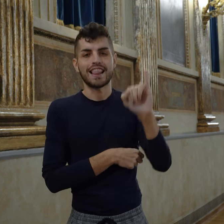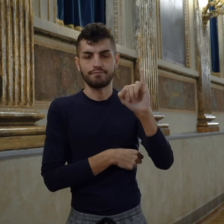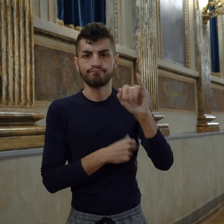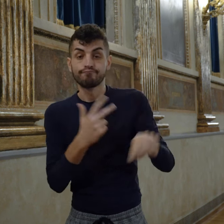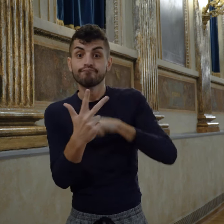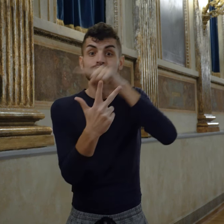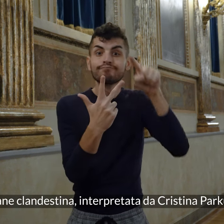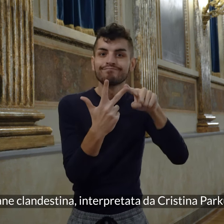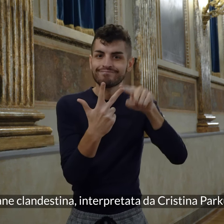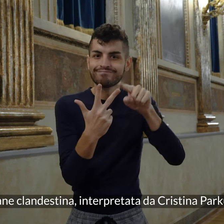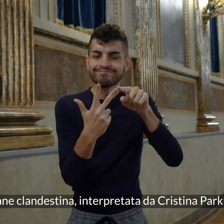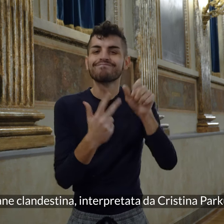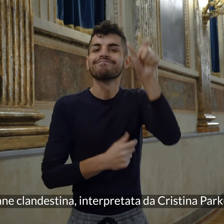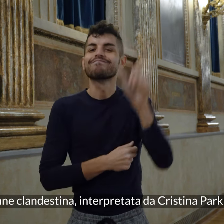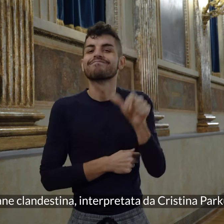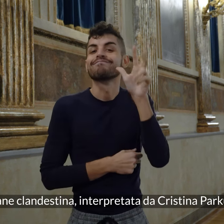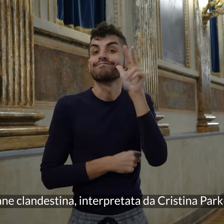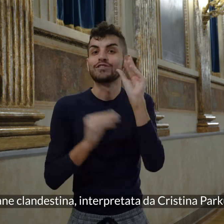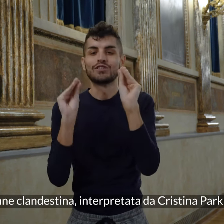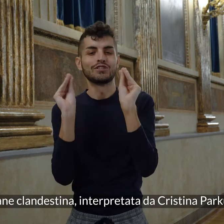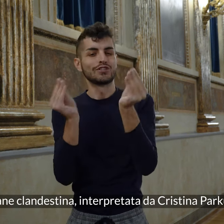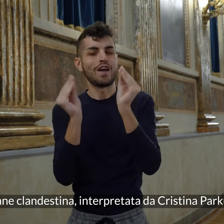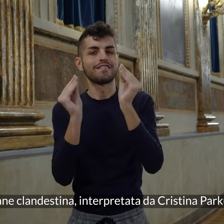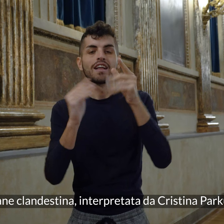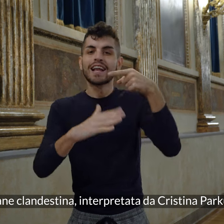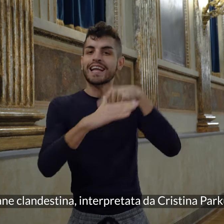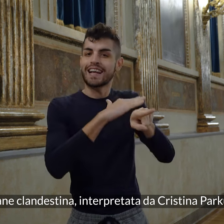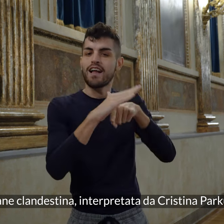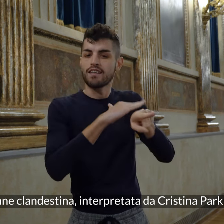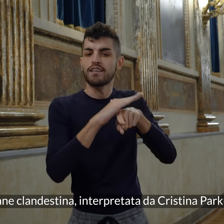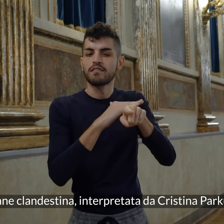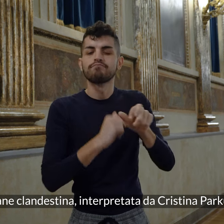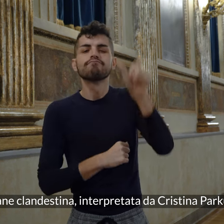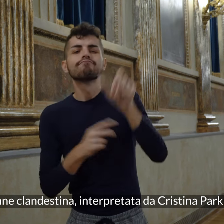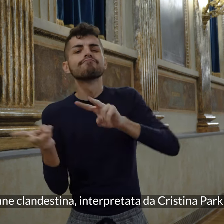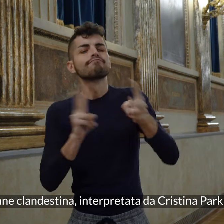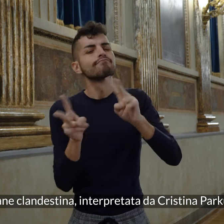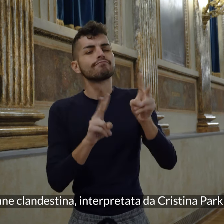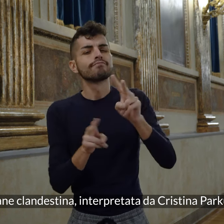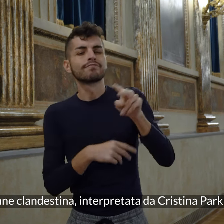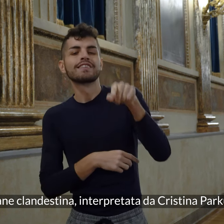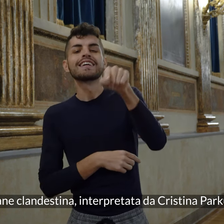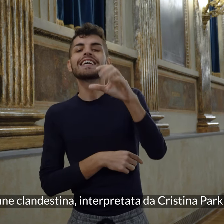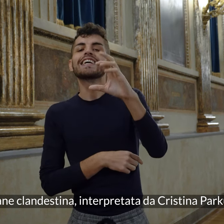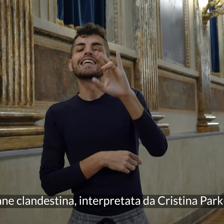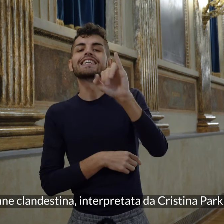Una giovane clandestina interpretata da Cristina Parcu